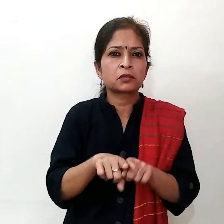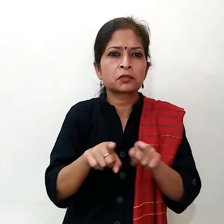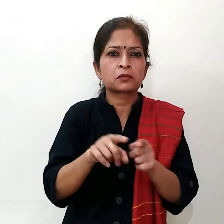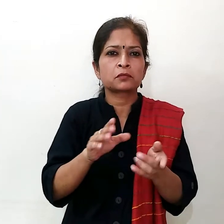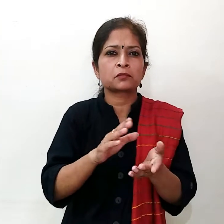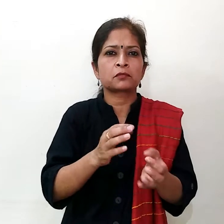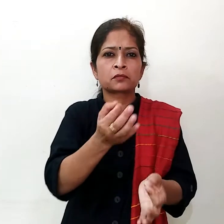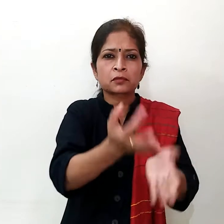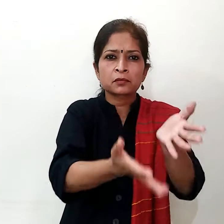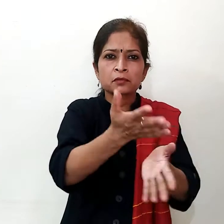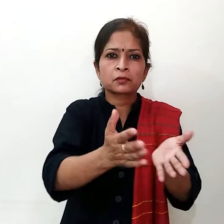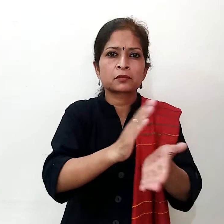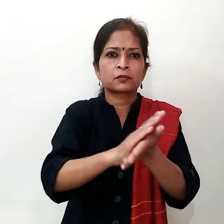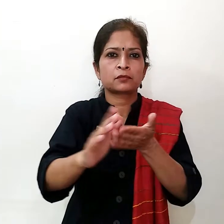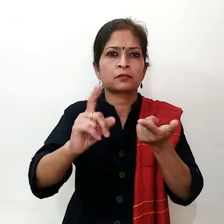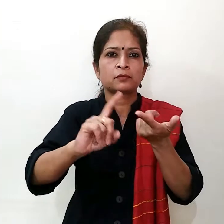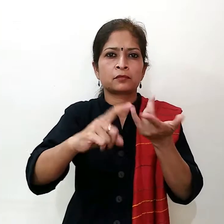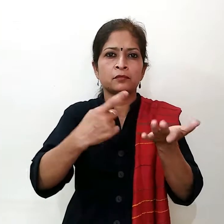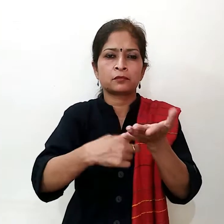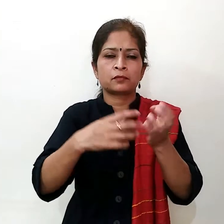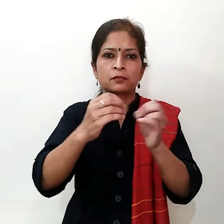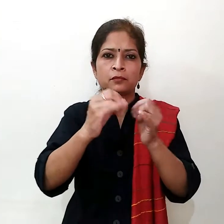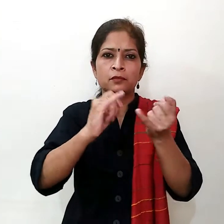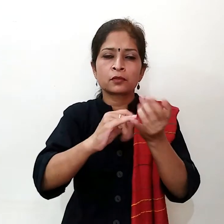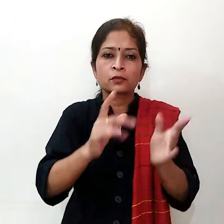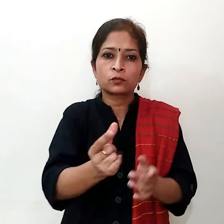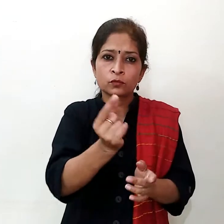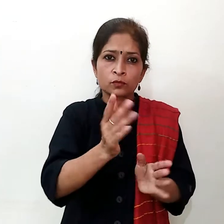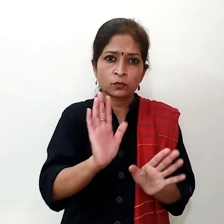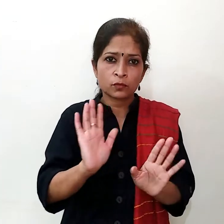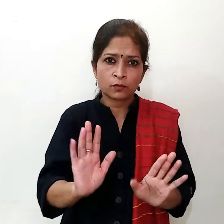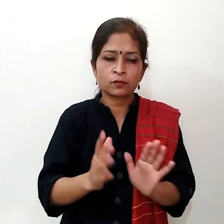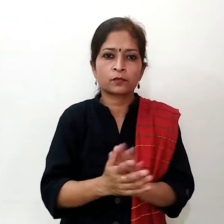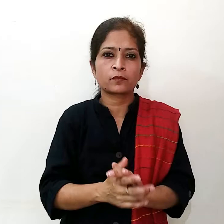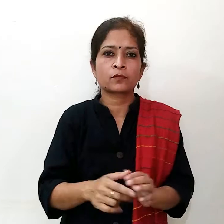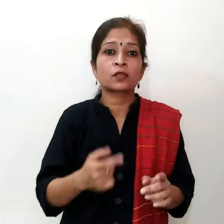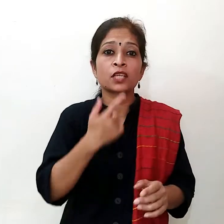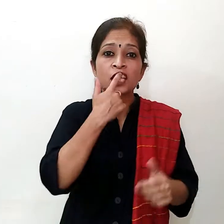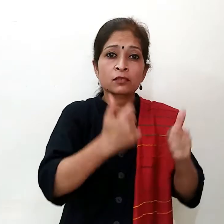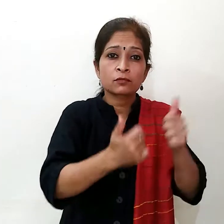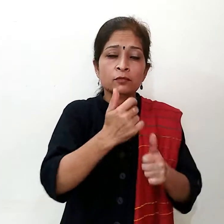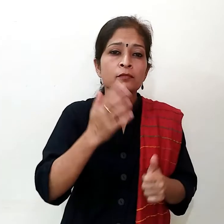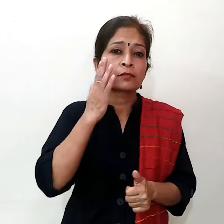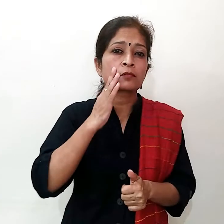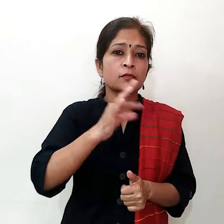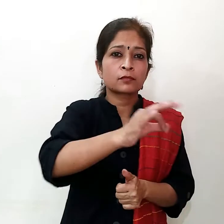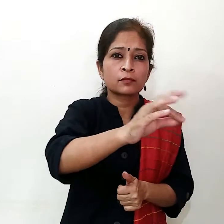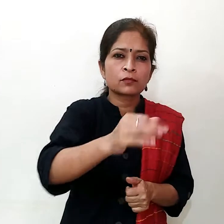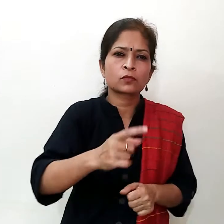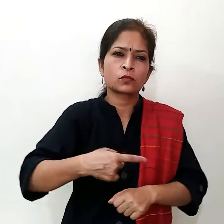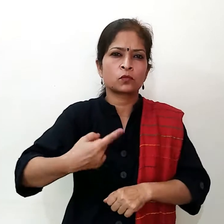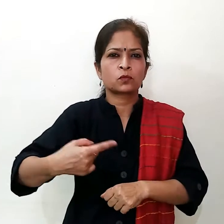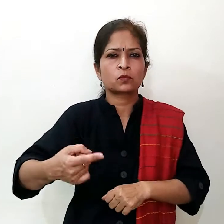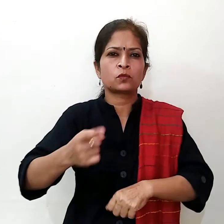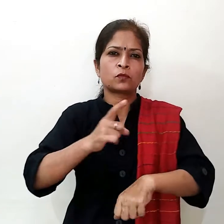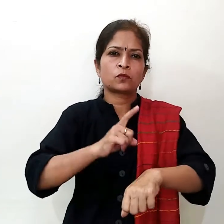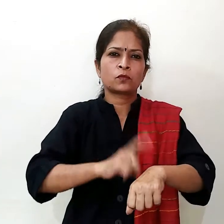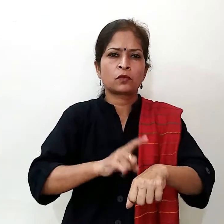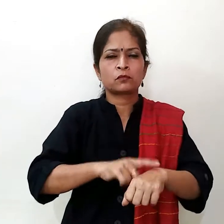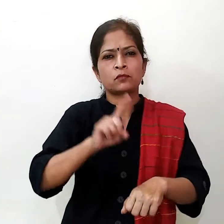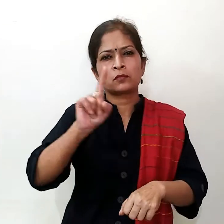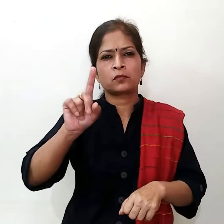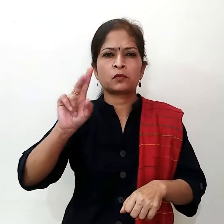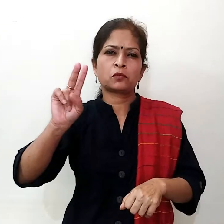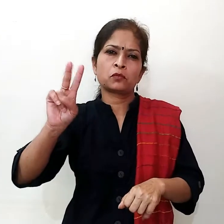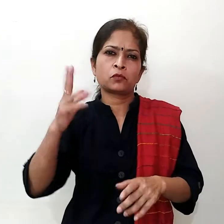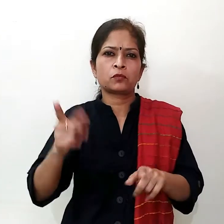इस तरह के काड़े का वड़न आपको देपढ़ने का देखने को मिलेगा तिसरा दूर में हल्दी मिलाकर प्रति दिन एक से